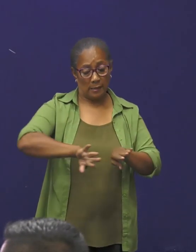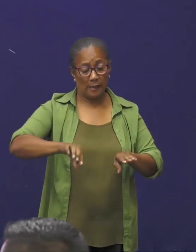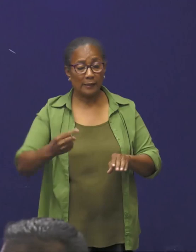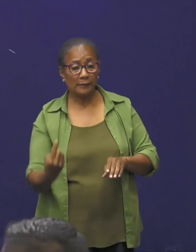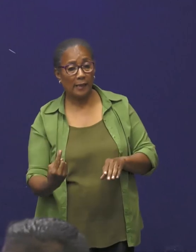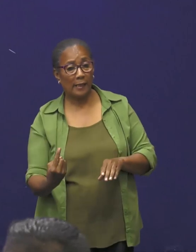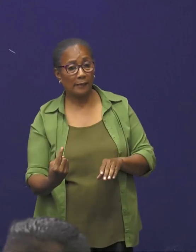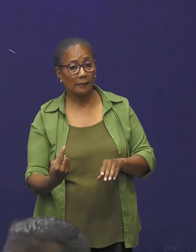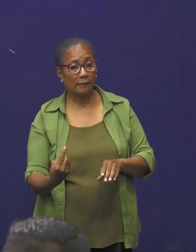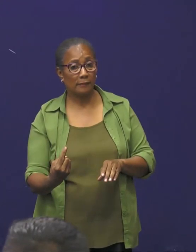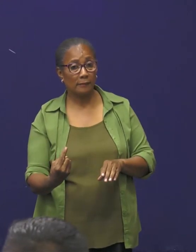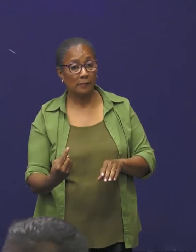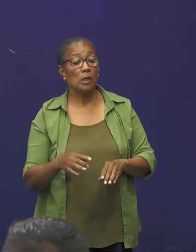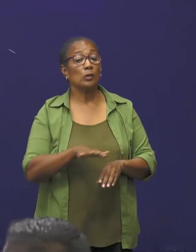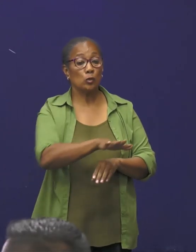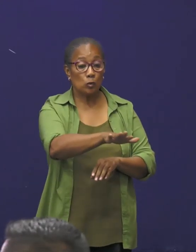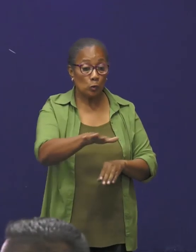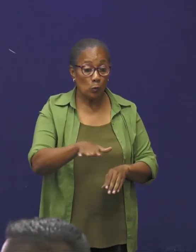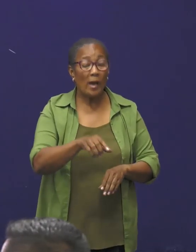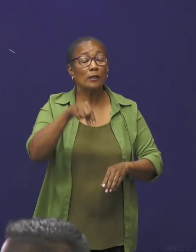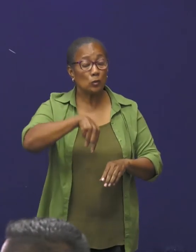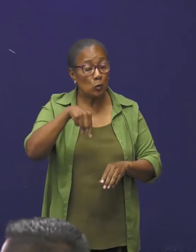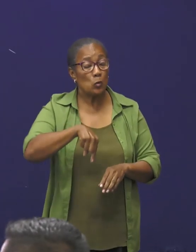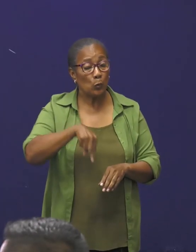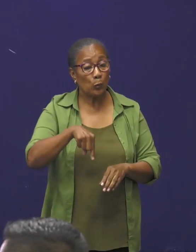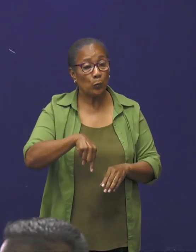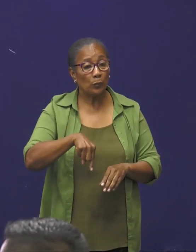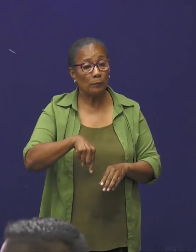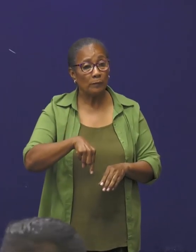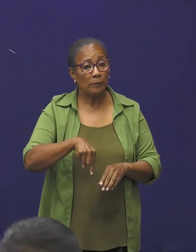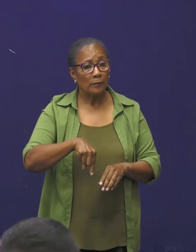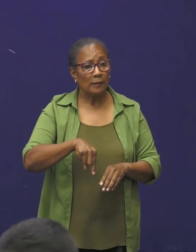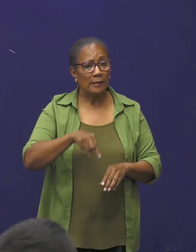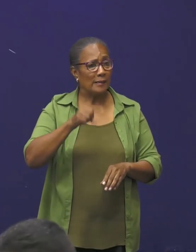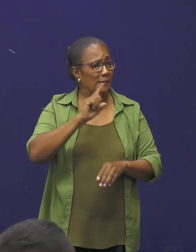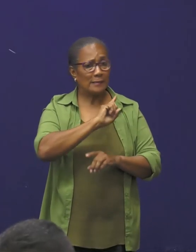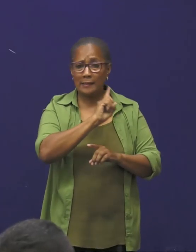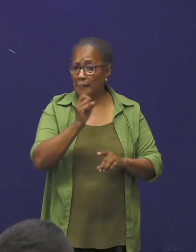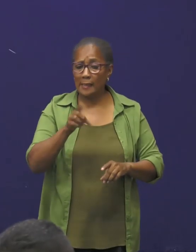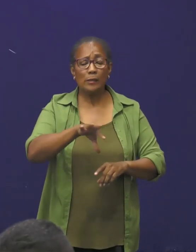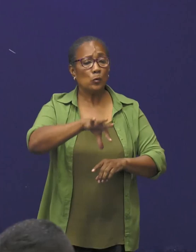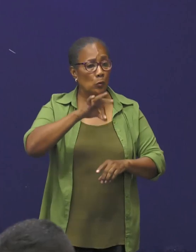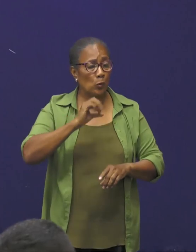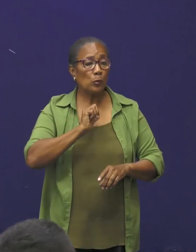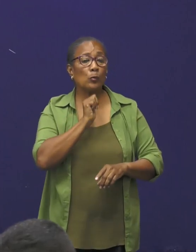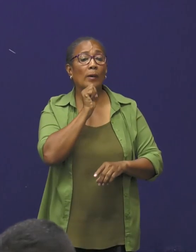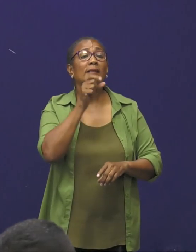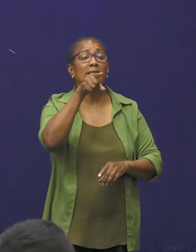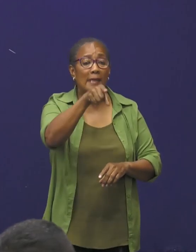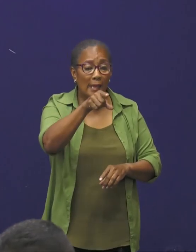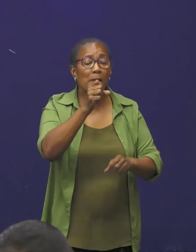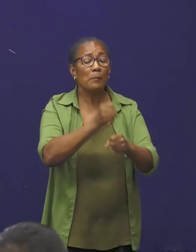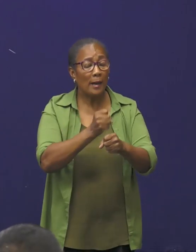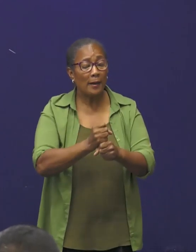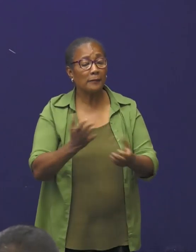quarantaine, een situatie in Saoudi, een keuze is in Mekki.